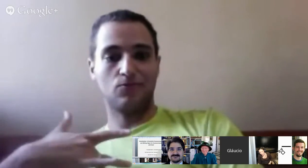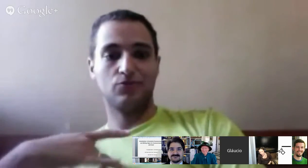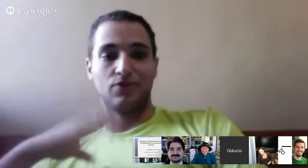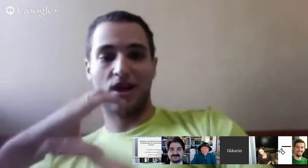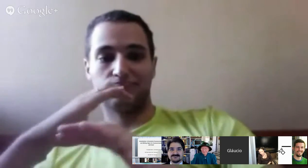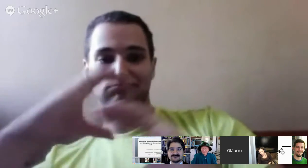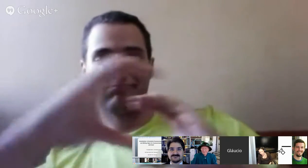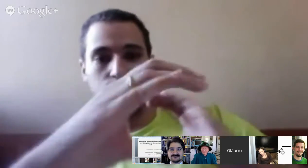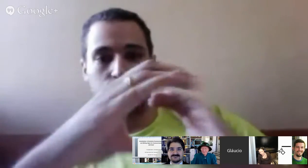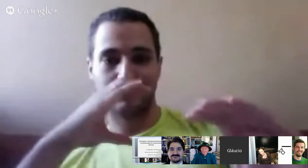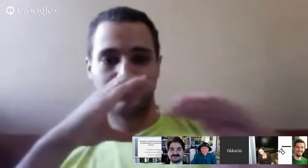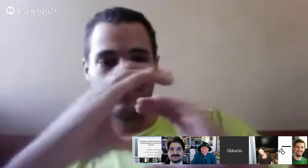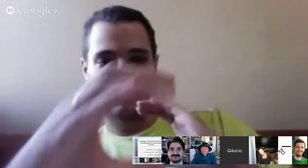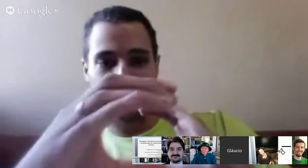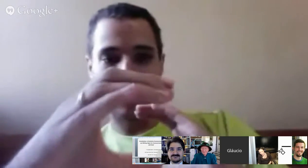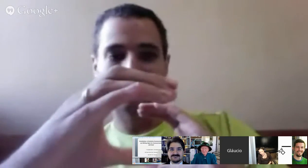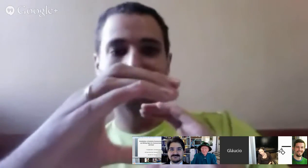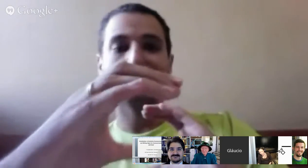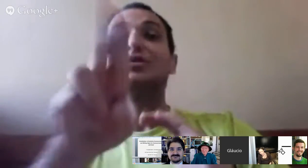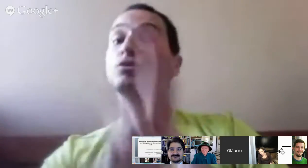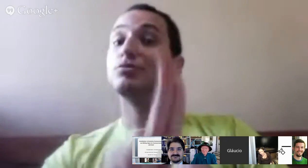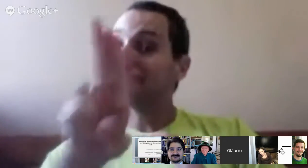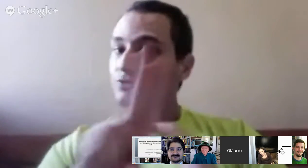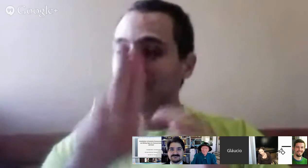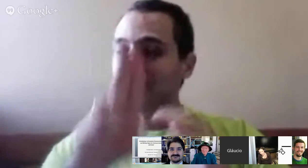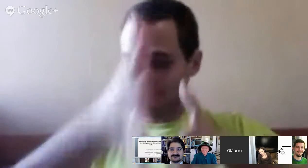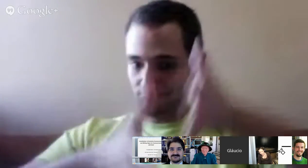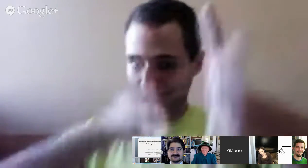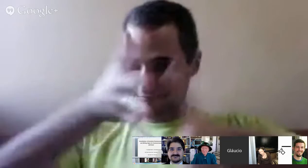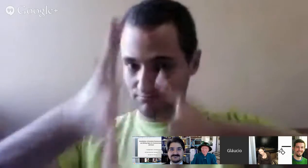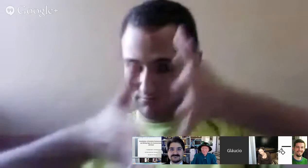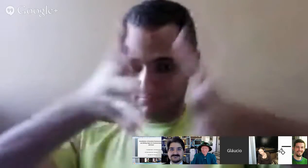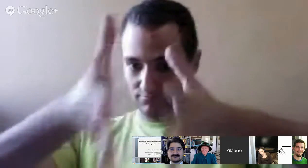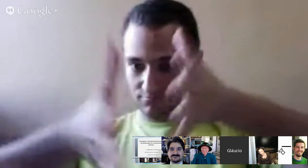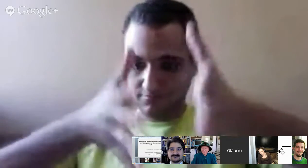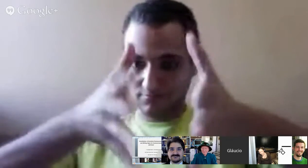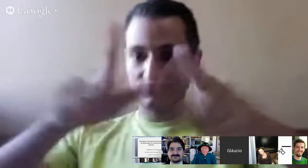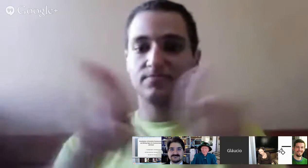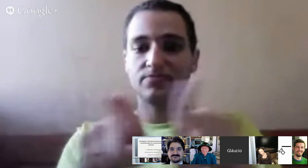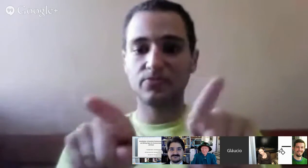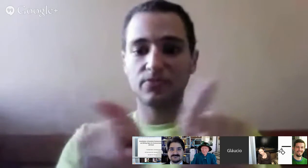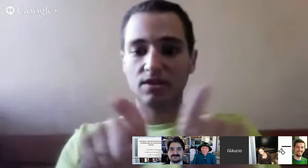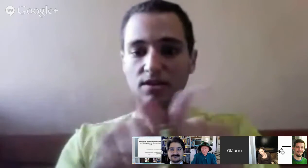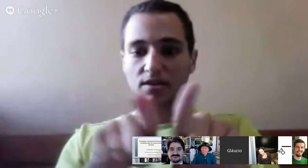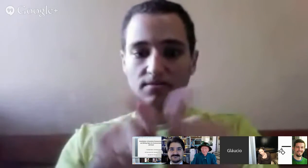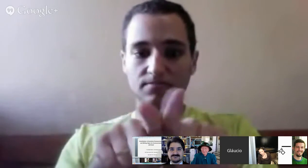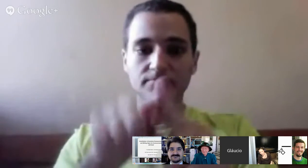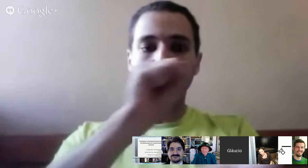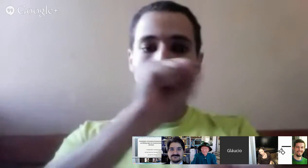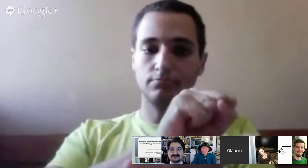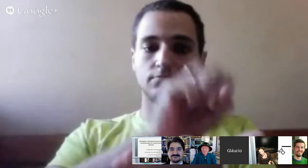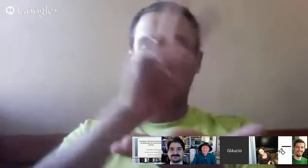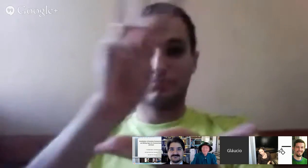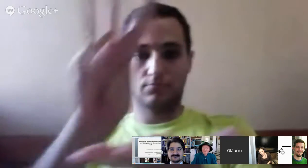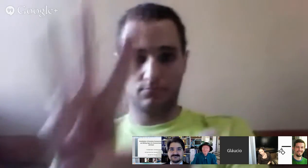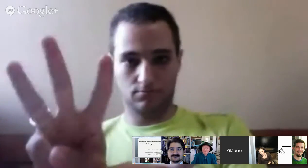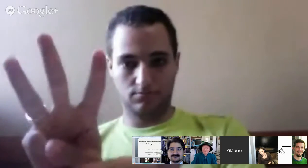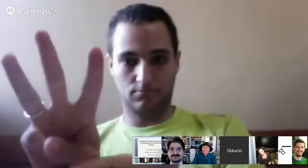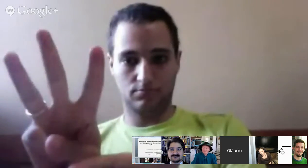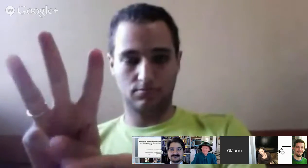então, através da língua de sinais, da língua de sinais brasileira, e também do sign